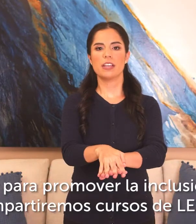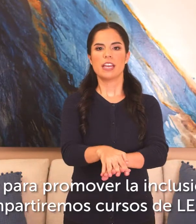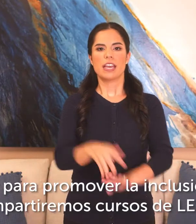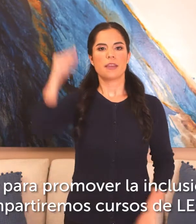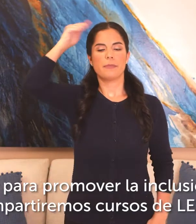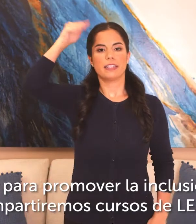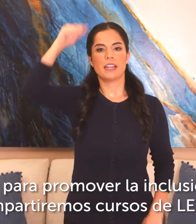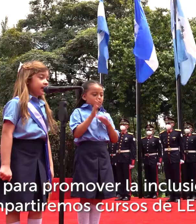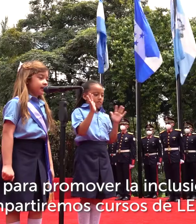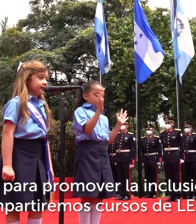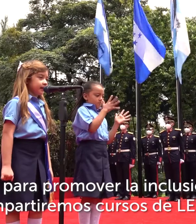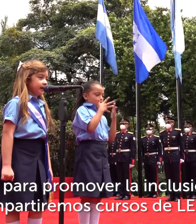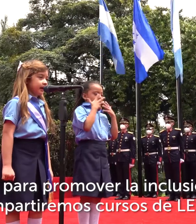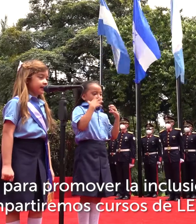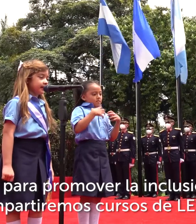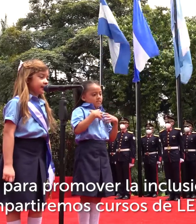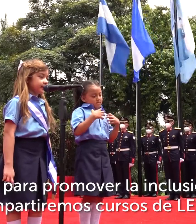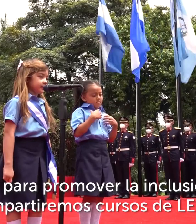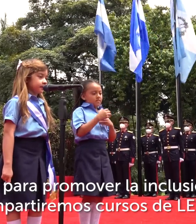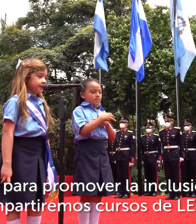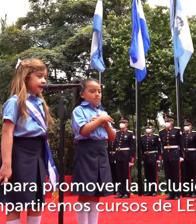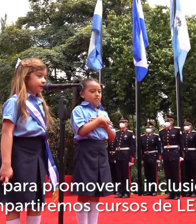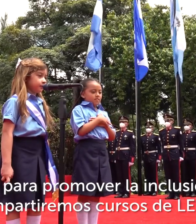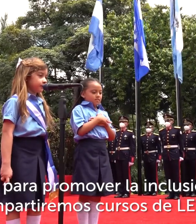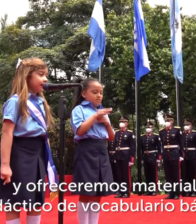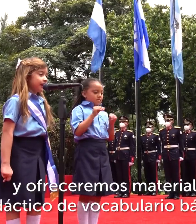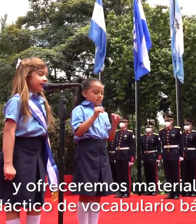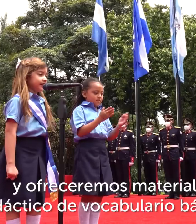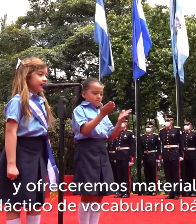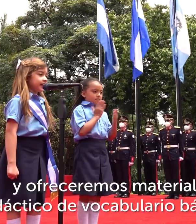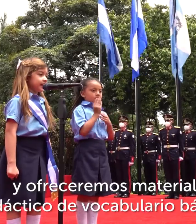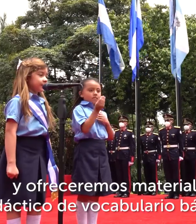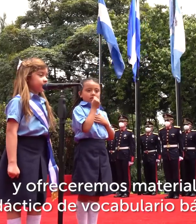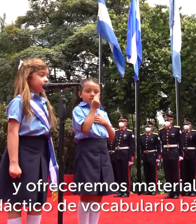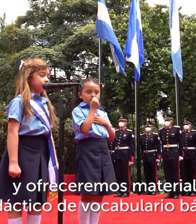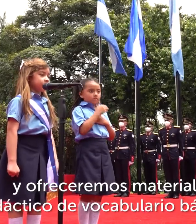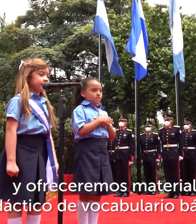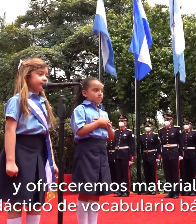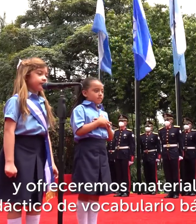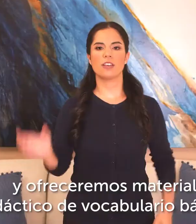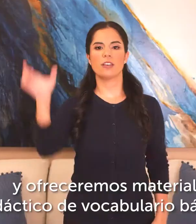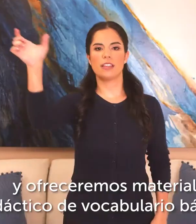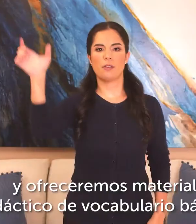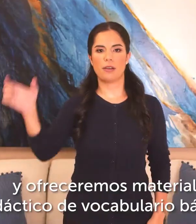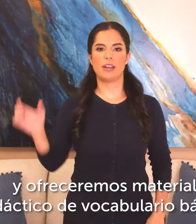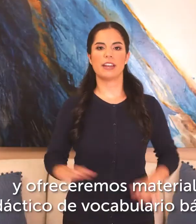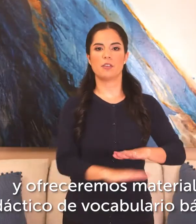impartiremos cursos del lenguaje de señas salvadoreña y ofreceremos material didáctico de vocabulario